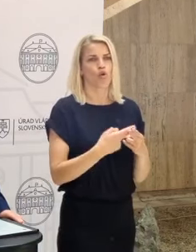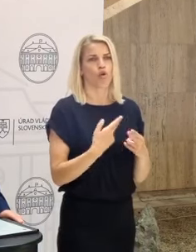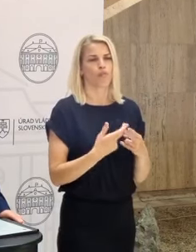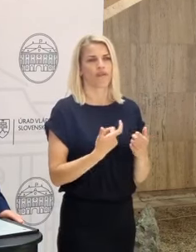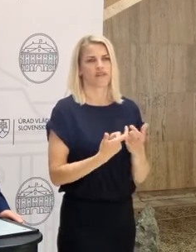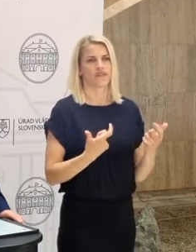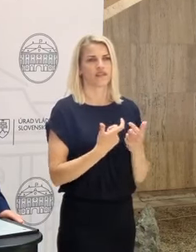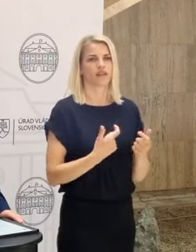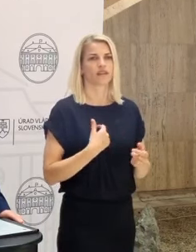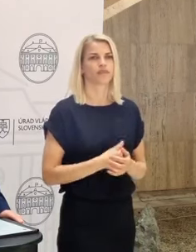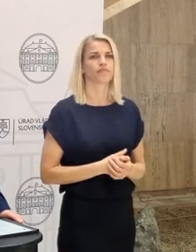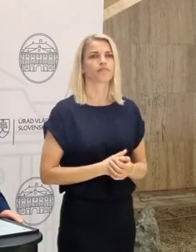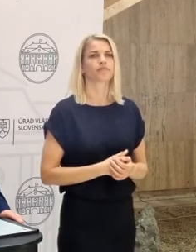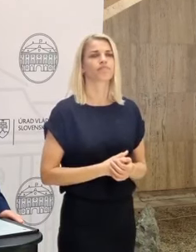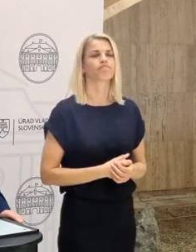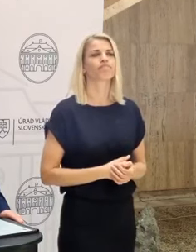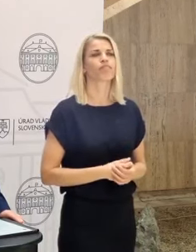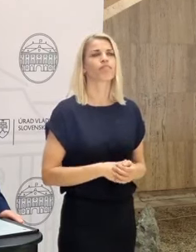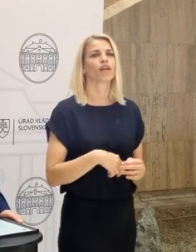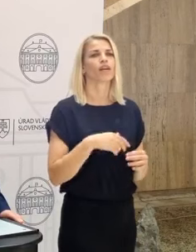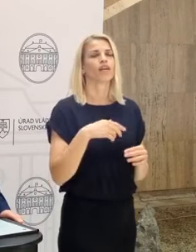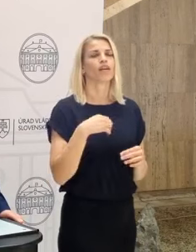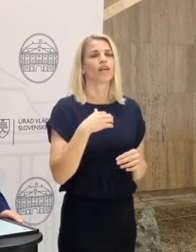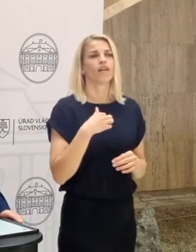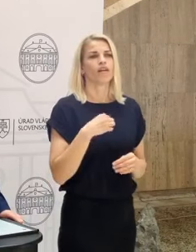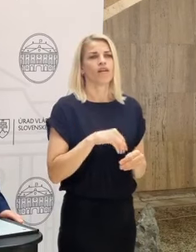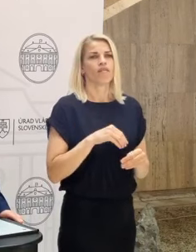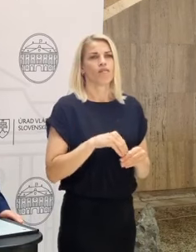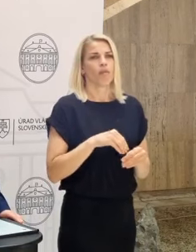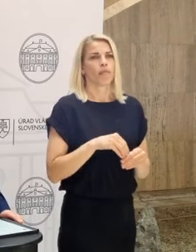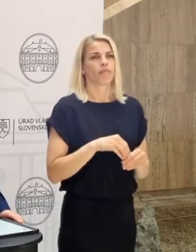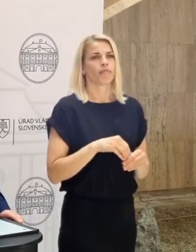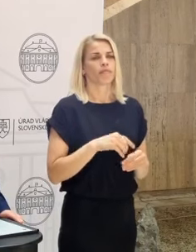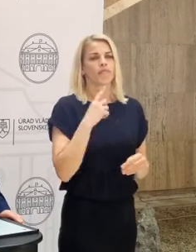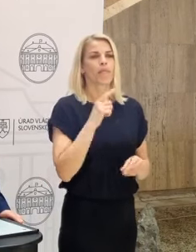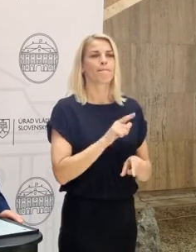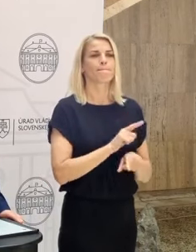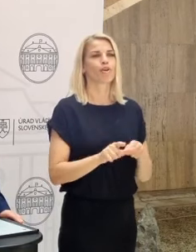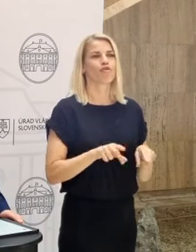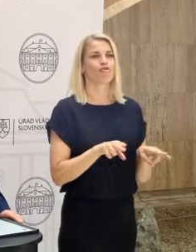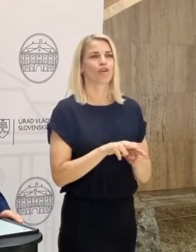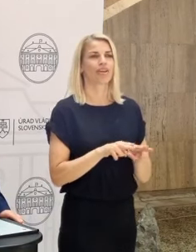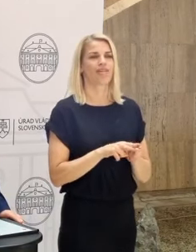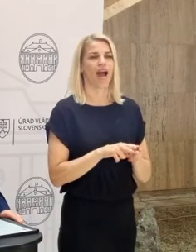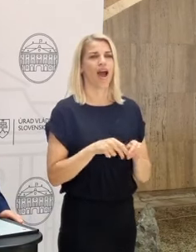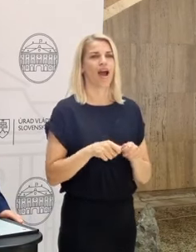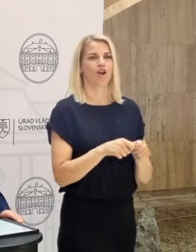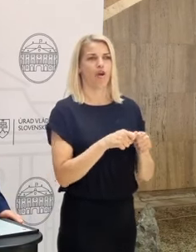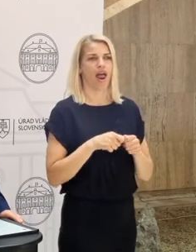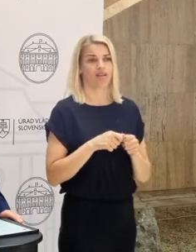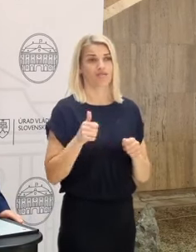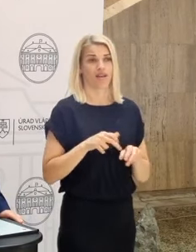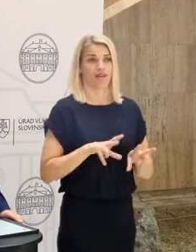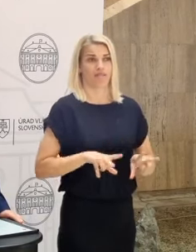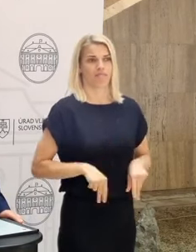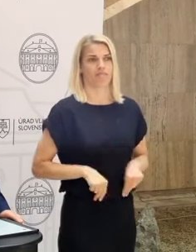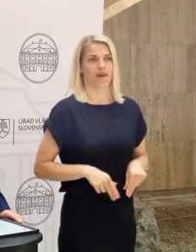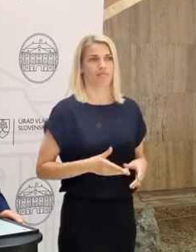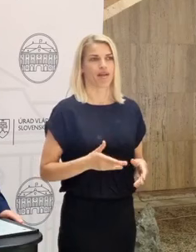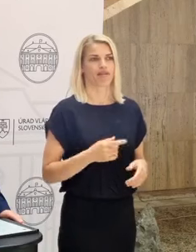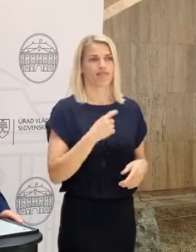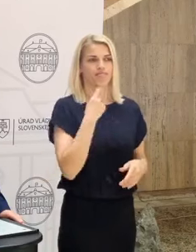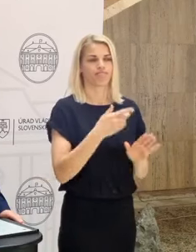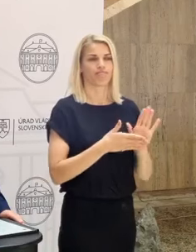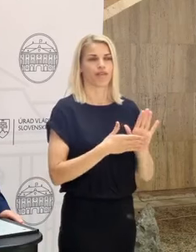Markiza. Pán premiér, kým ste boli v Dávose, v parlamente vznikla, ako to pán Matovič nazval, prorodina, koalícia. Vy ste jej premiérom. Ako to vnímate? Ja som